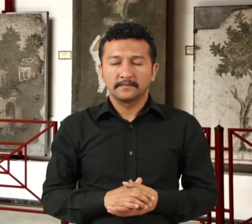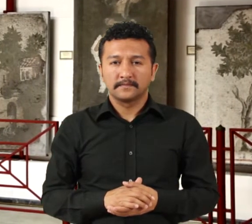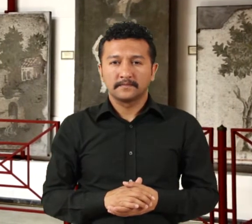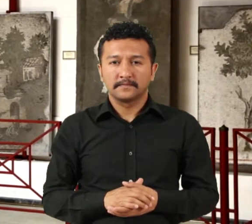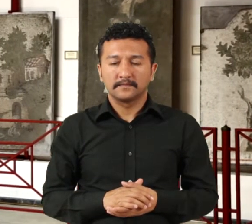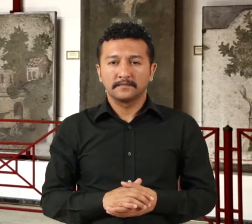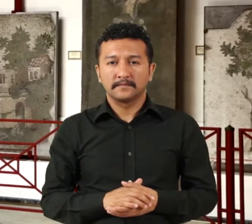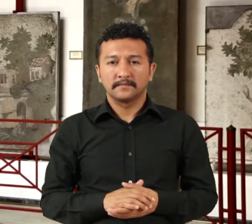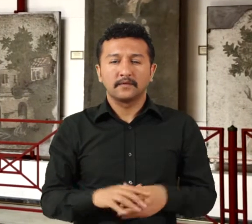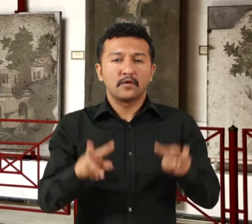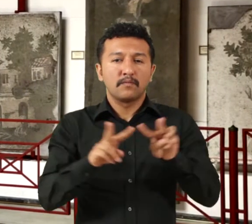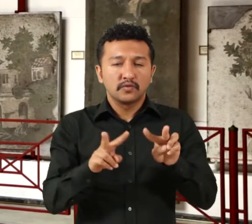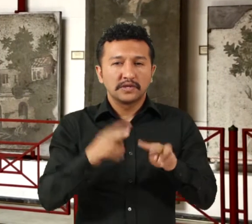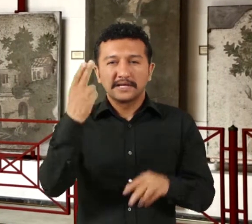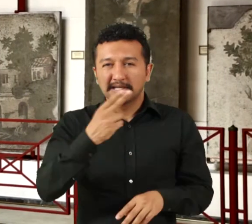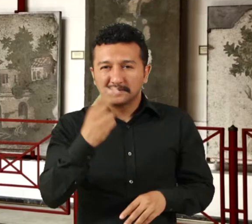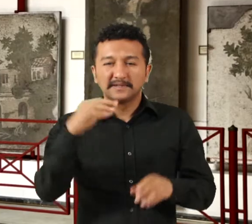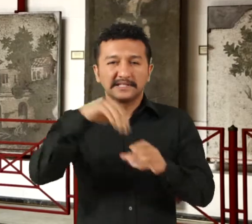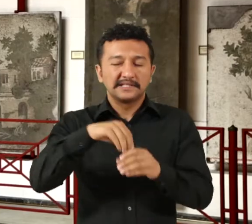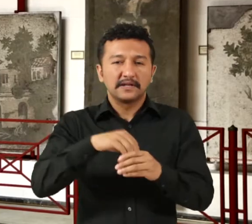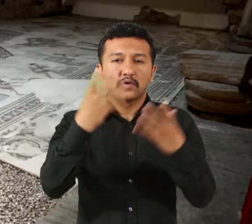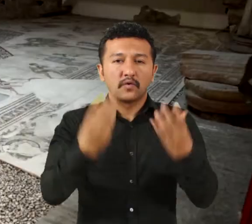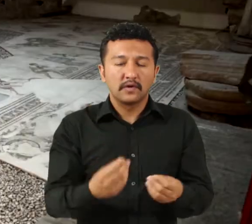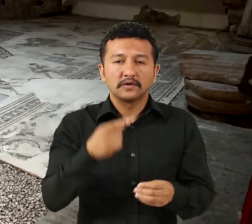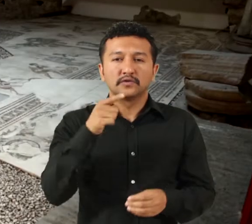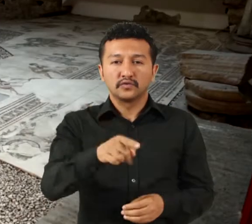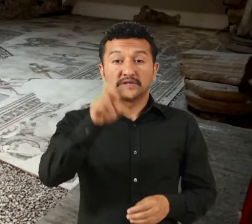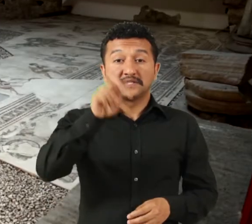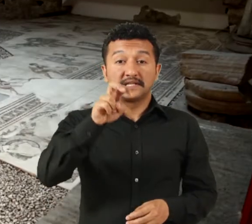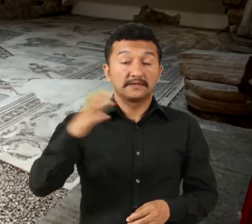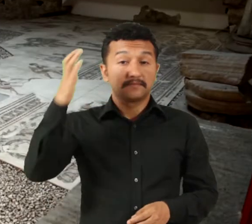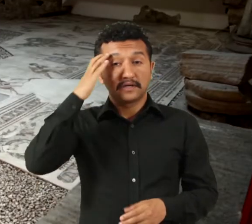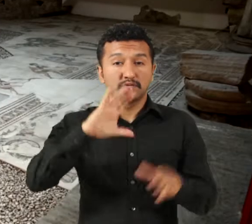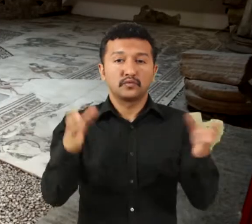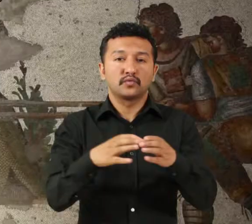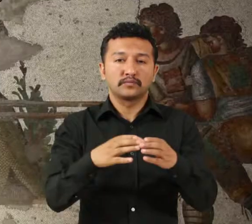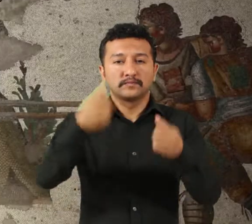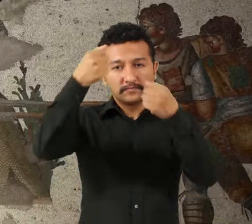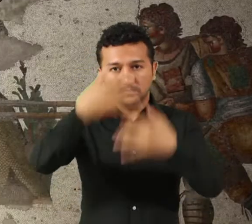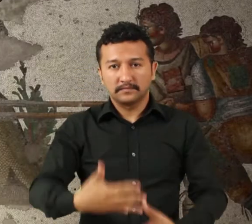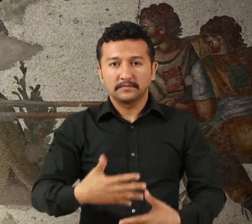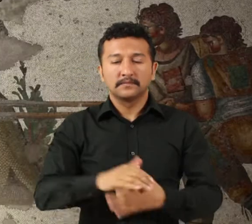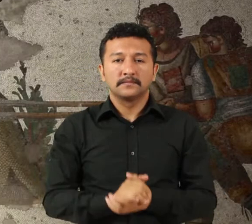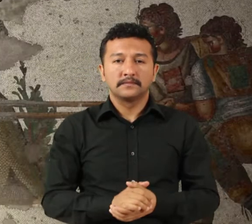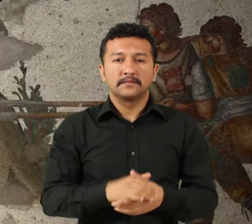Mozaiklerde yer alan resimler şu sekiz ana grupta toplanmaktadır. Av sahneleri,